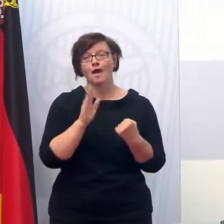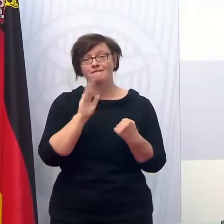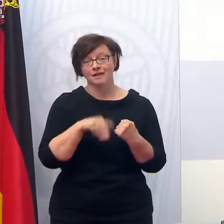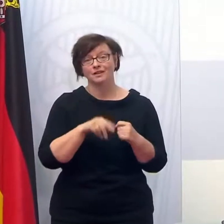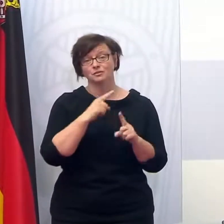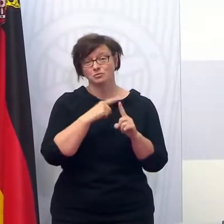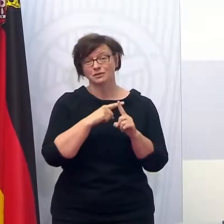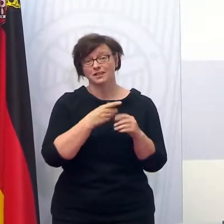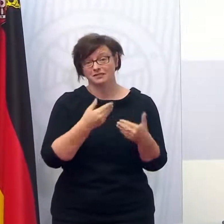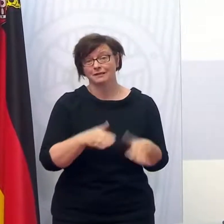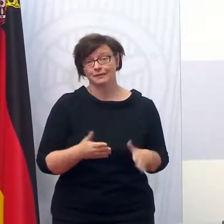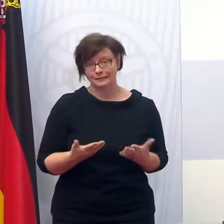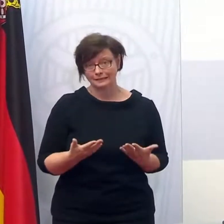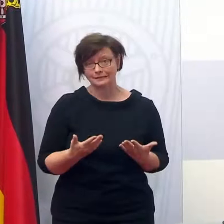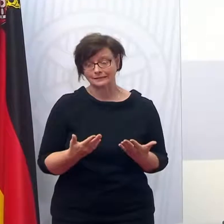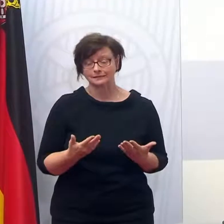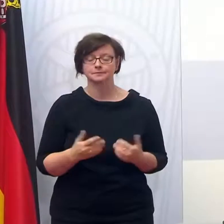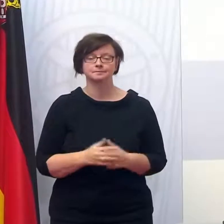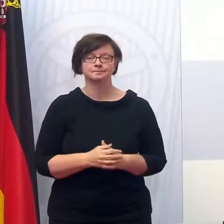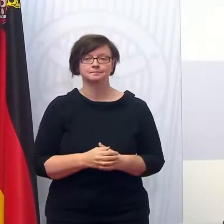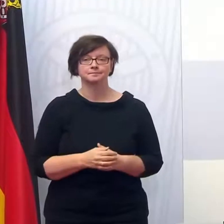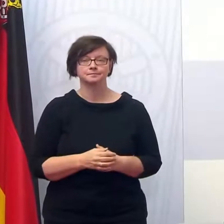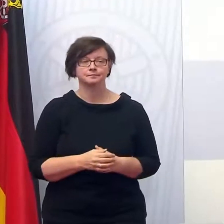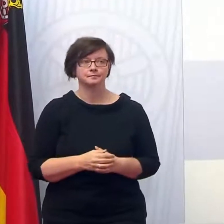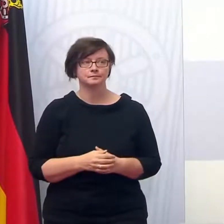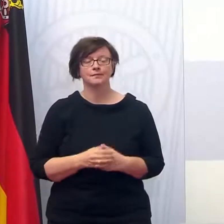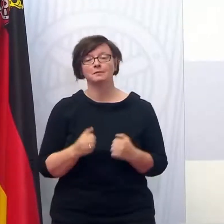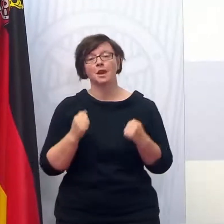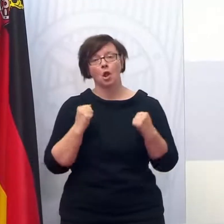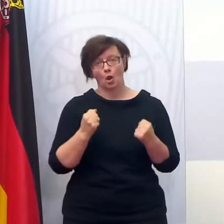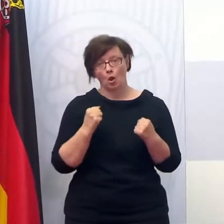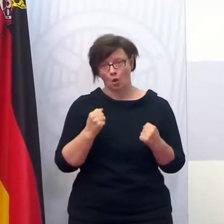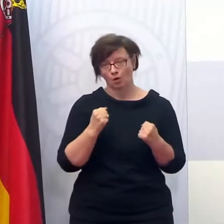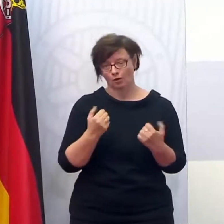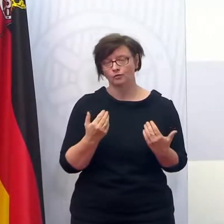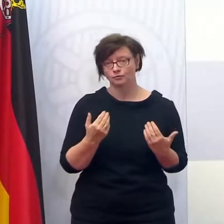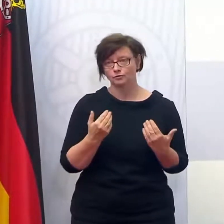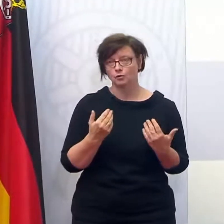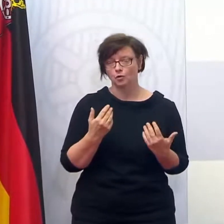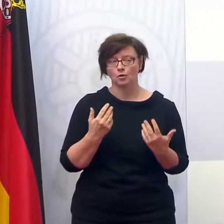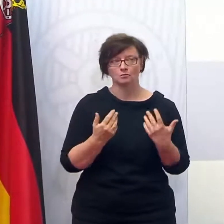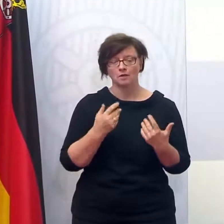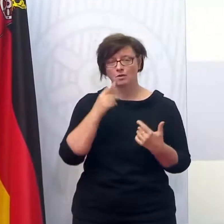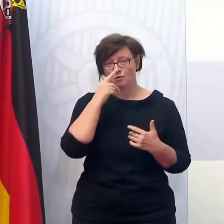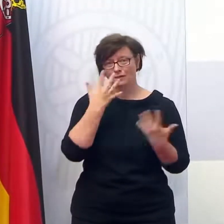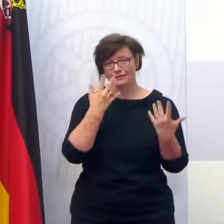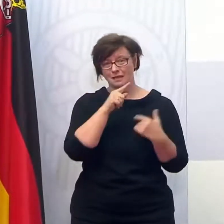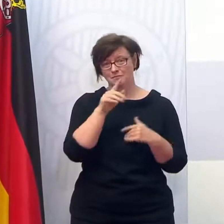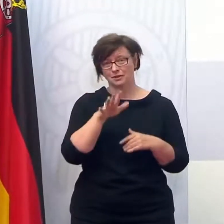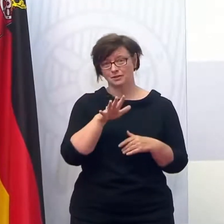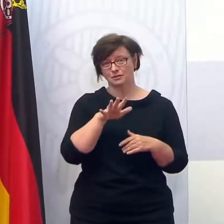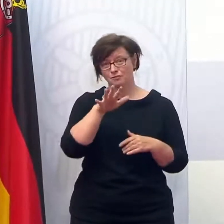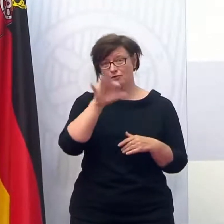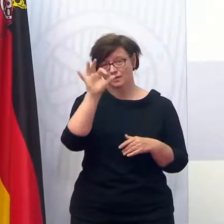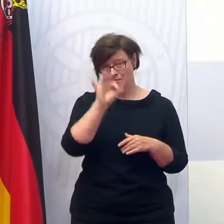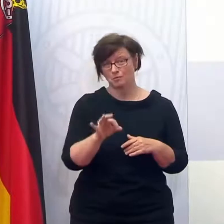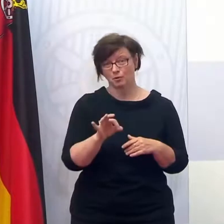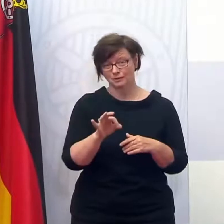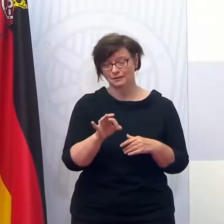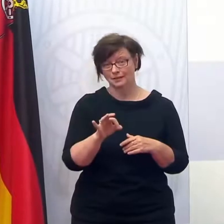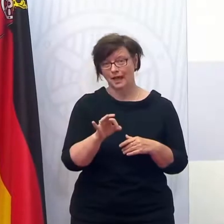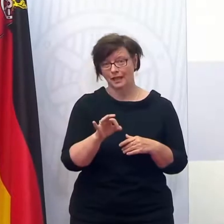positiver Schnelltest war. Diese Hoffnung realisiert sich so im Schnitt aber nur bei 10 bis 15 Prozent der Fälle.